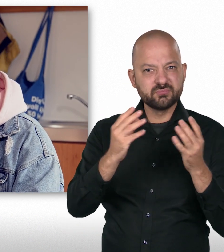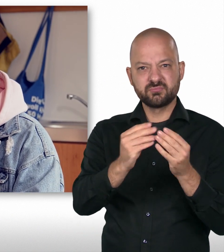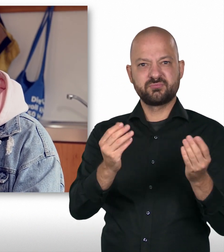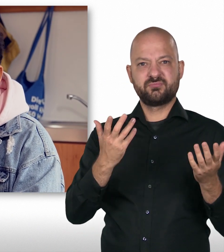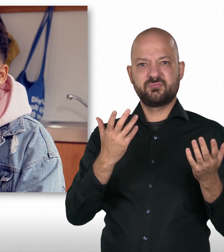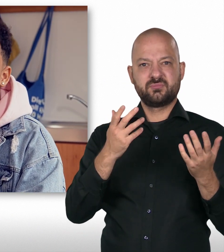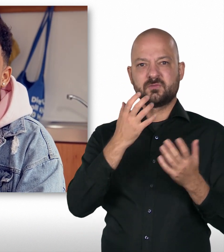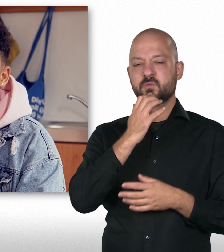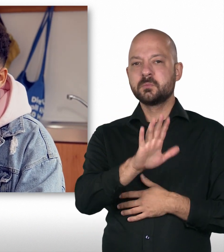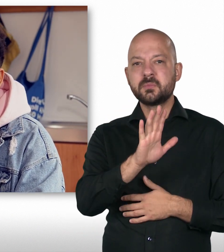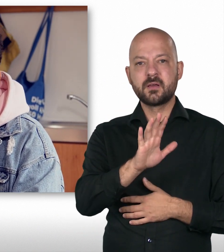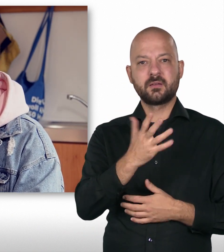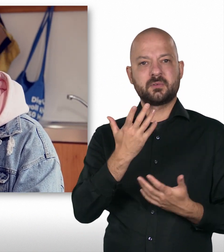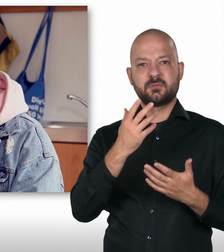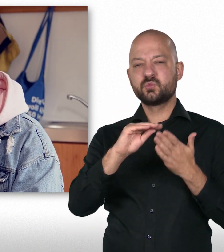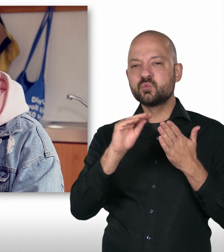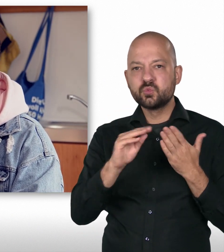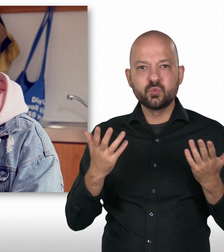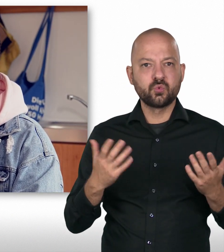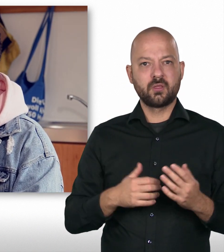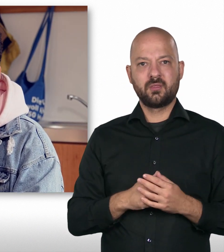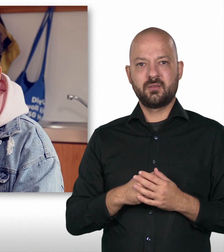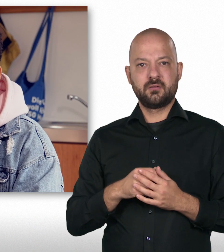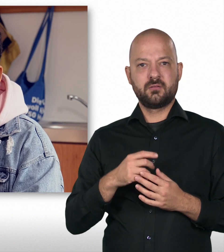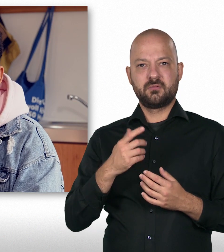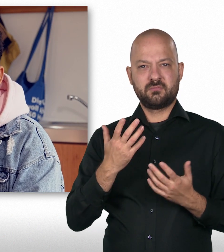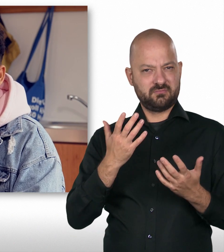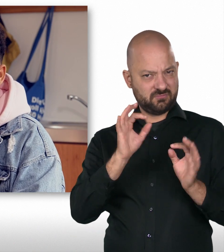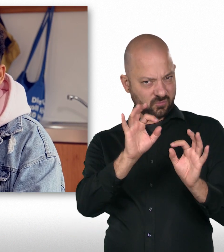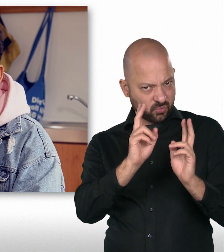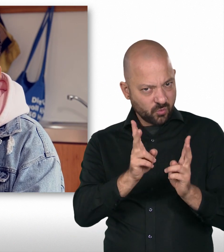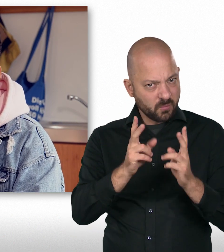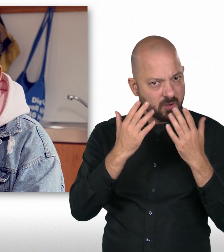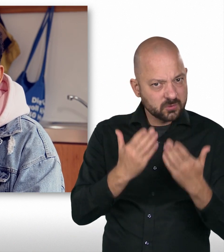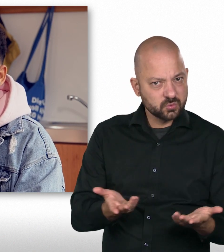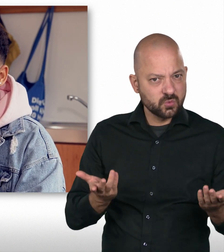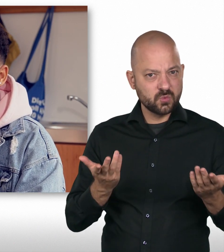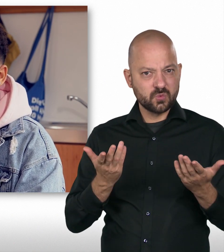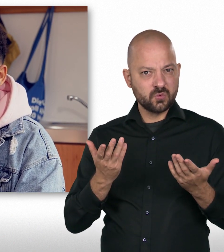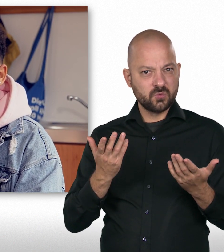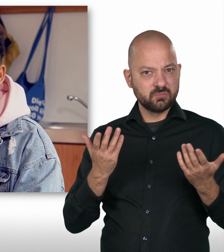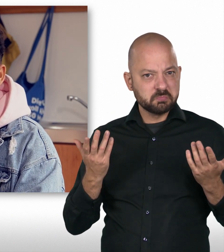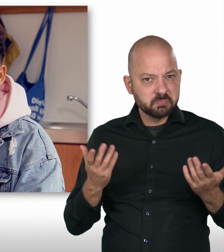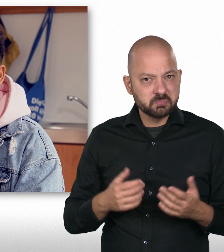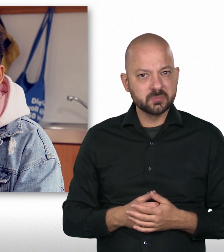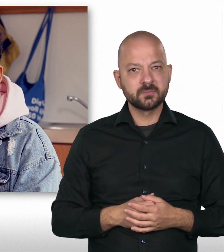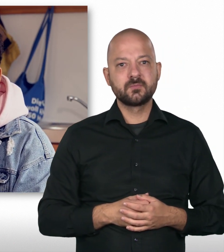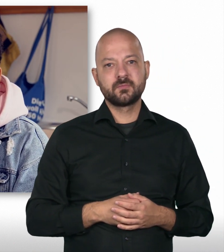Freunde und möchtest ja auch an dem Ort bleiben, wo du die dann hast und da zur Schule gehen. Und das war aber völlig